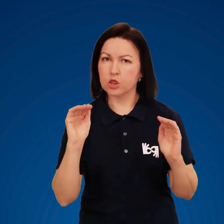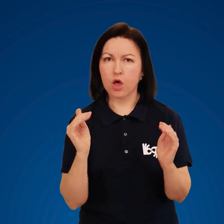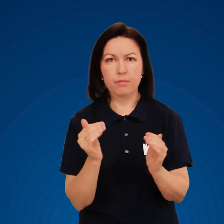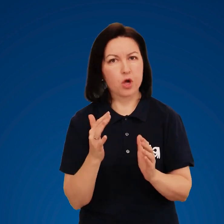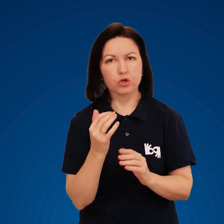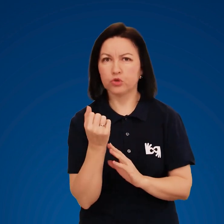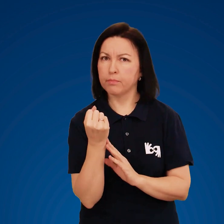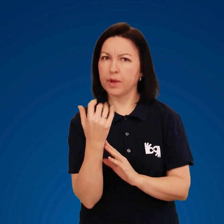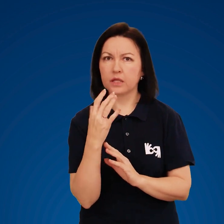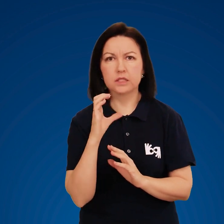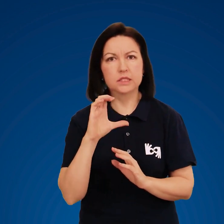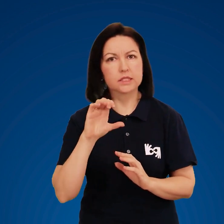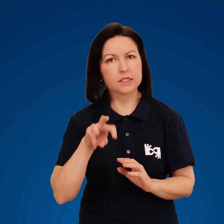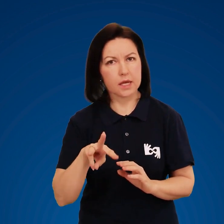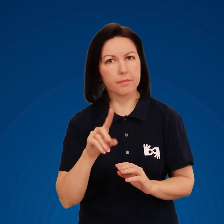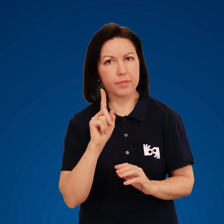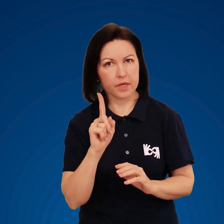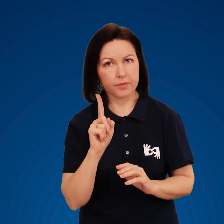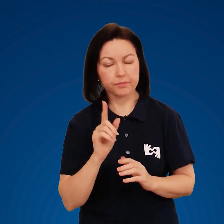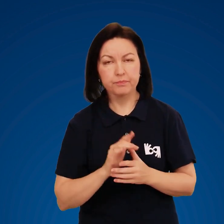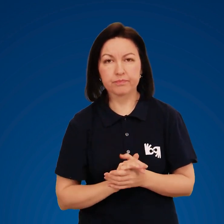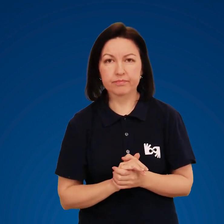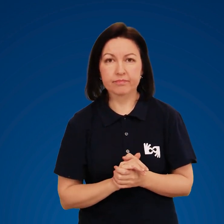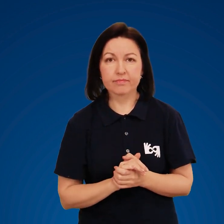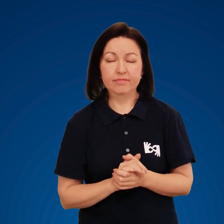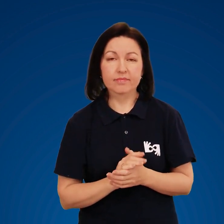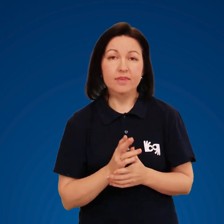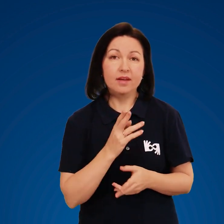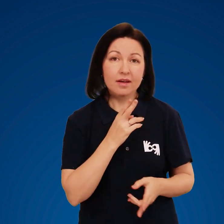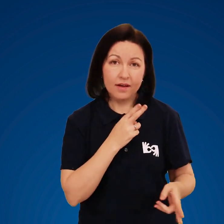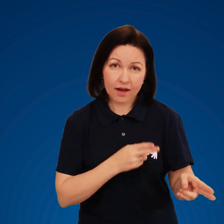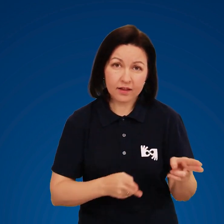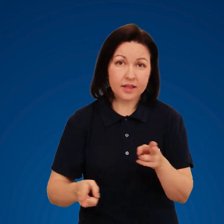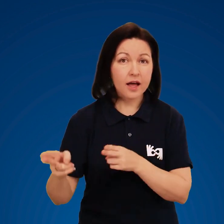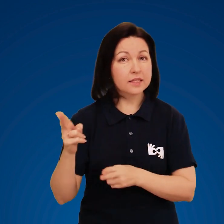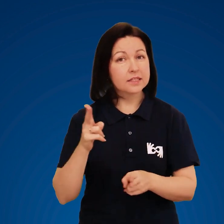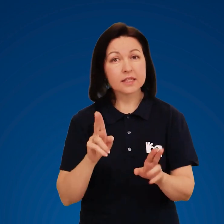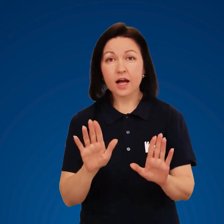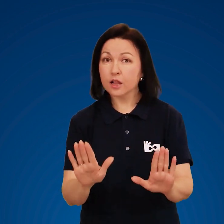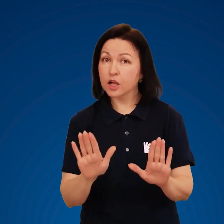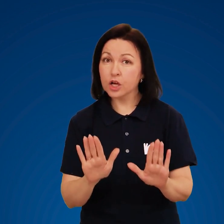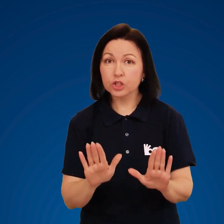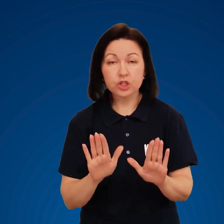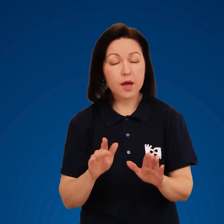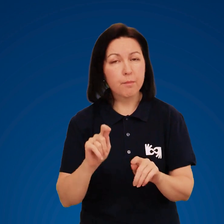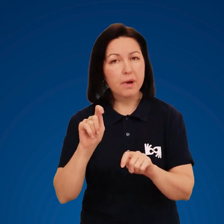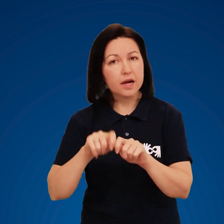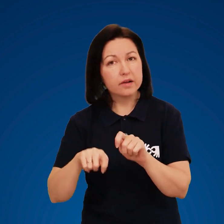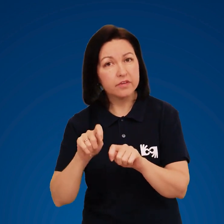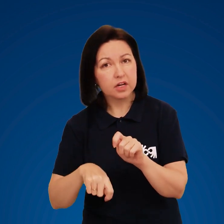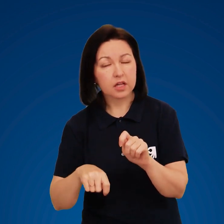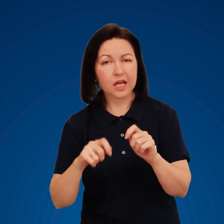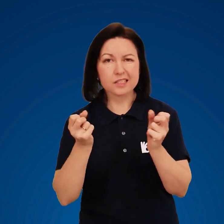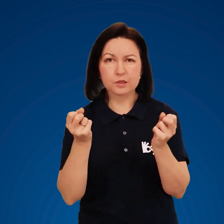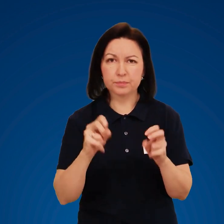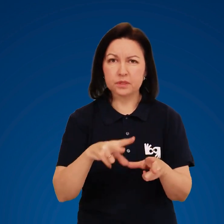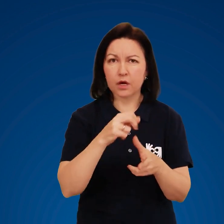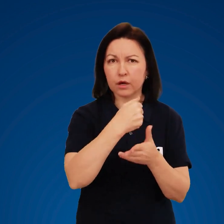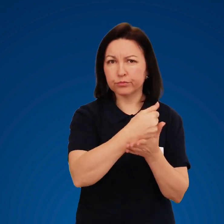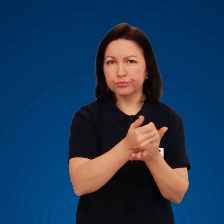товщини льоду не менше, ніж 15 сантиметрів. Катайтеся на ковзанах лише у